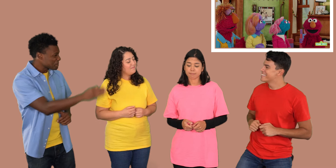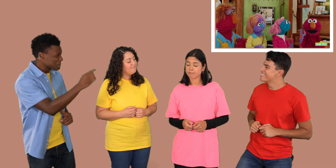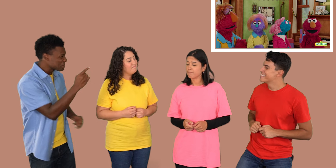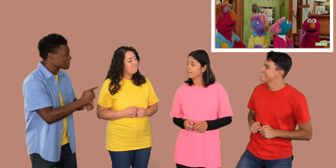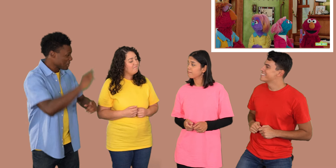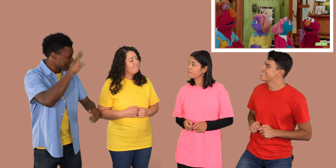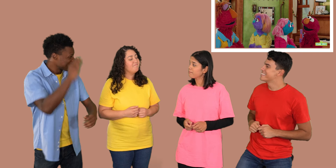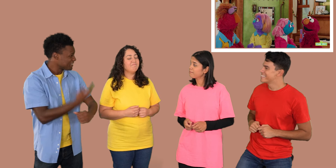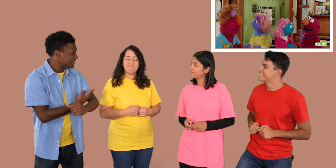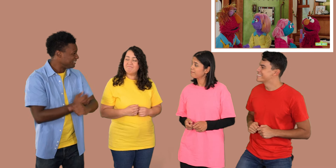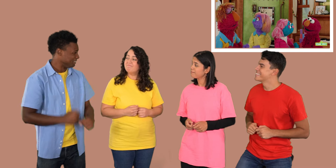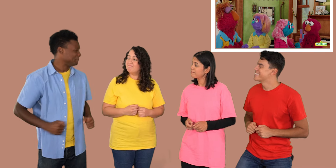Claro que sí, hijo.